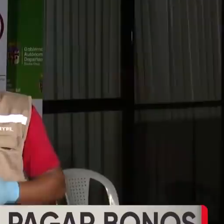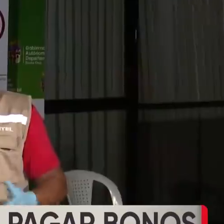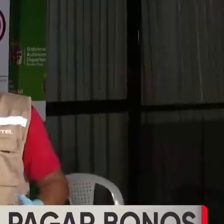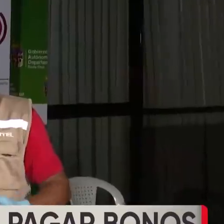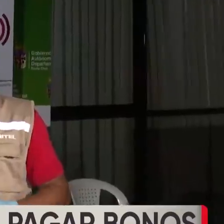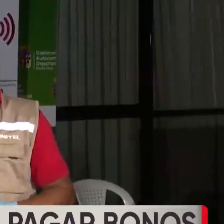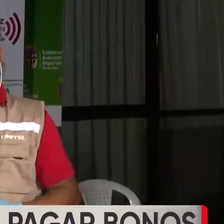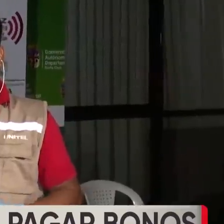la noche desde el COE departamental.